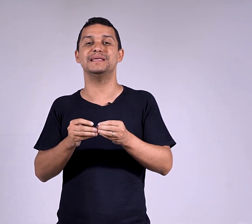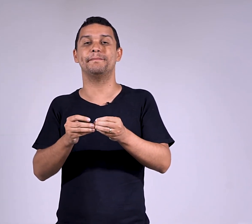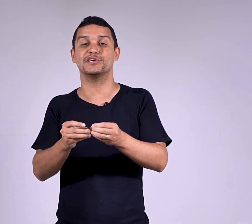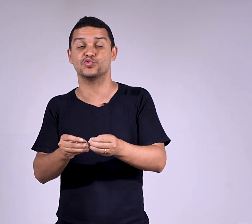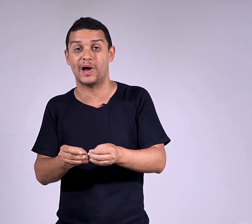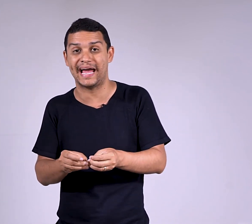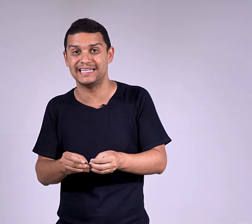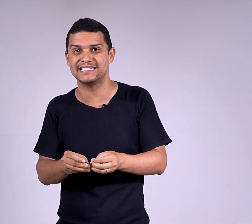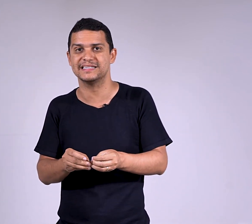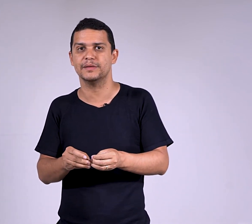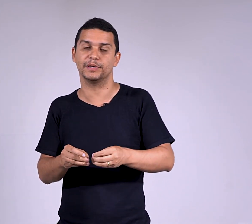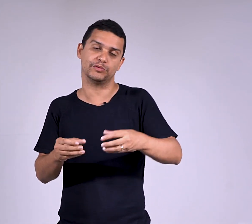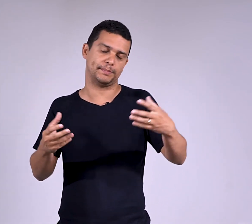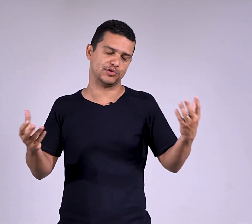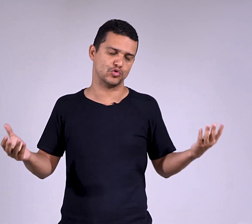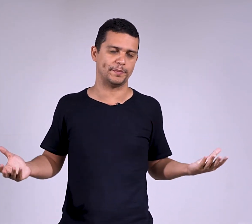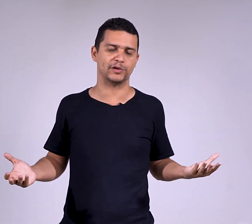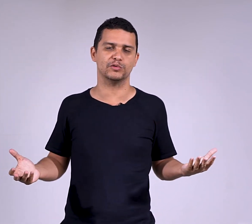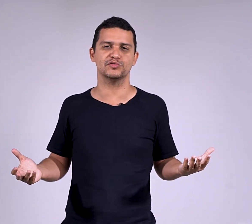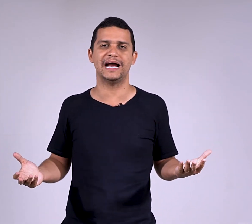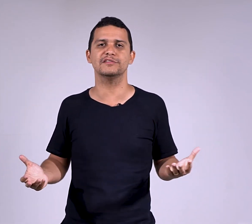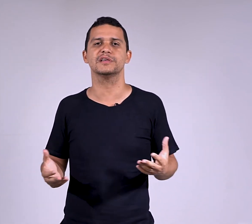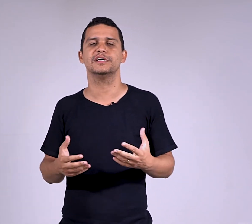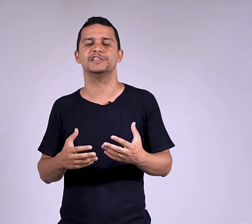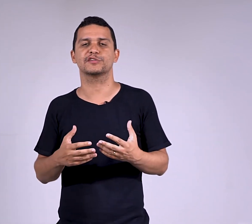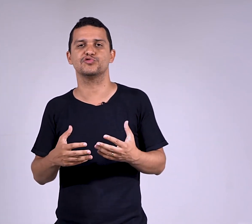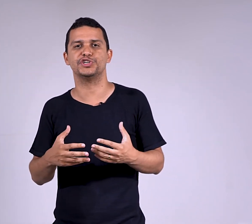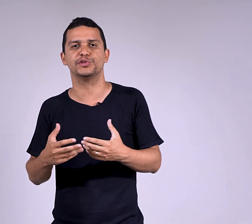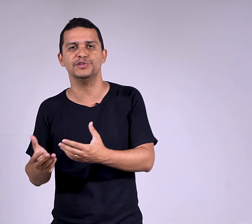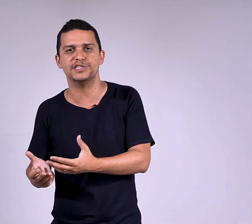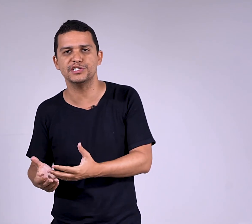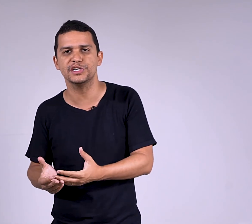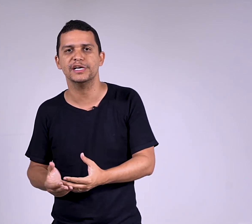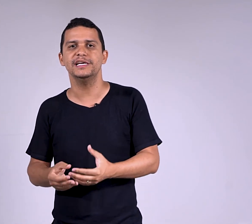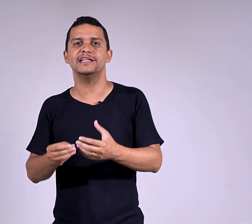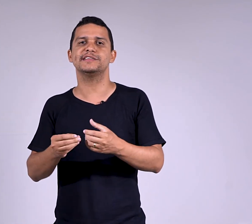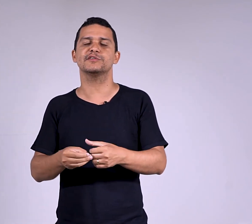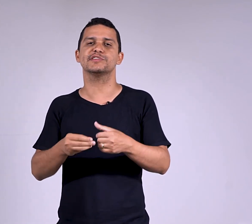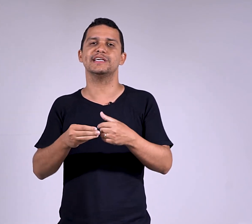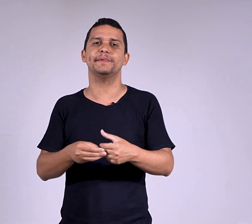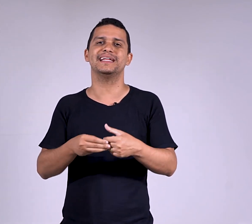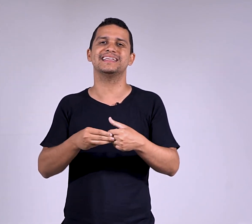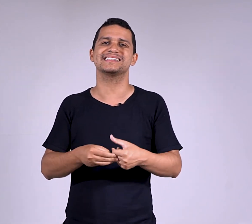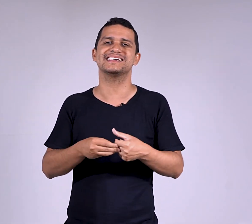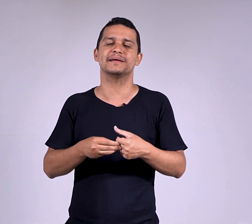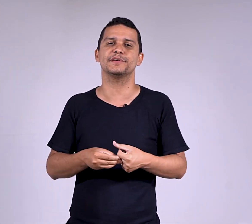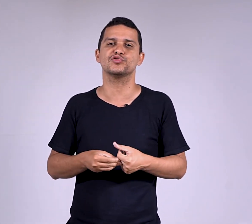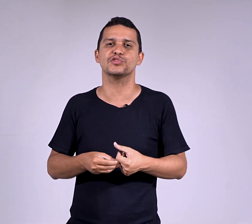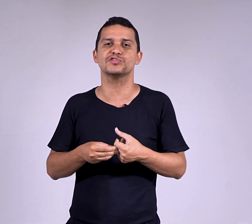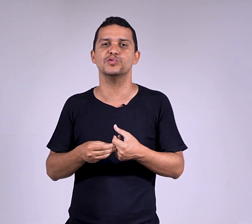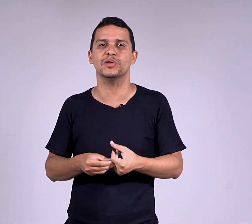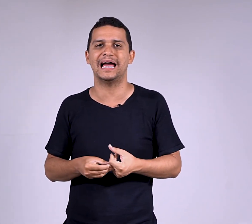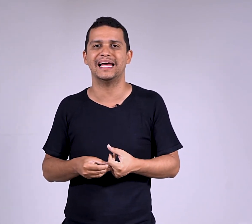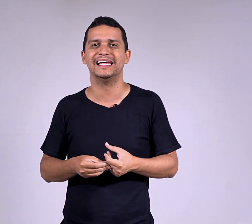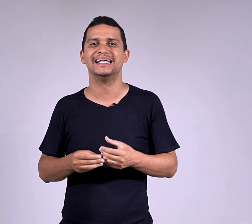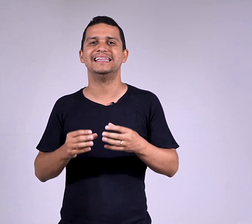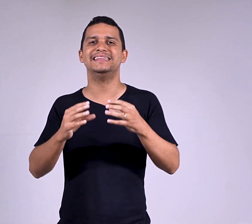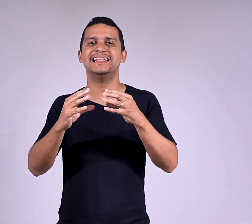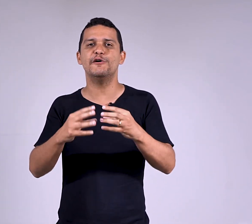impessoais, porque não tem pessoa para conjugá-los, já que o sujeito não existe. E eles ficam sempre na terceira pessoa do singular. Não